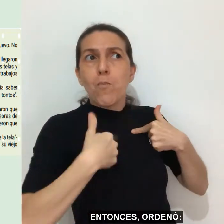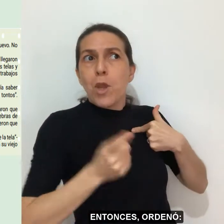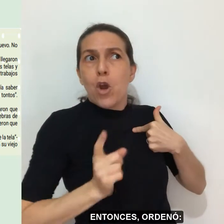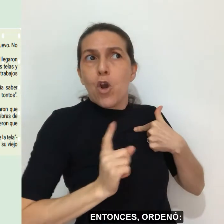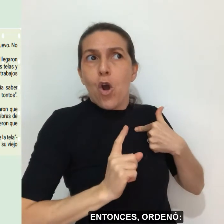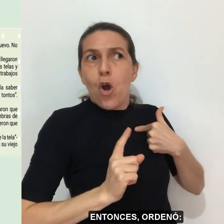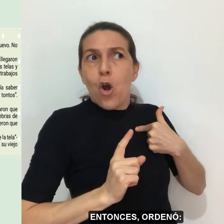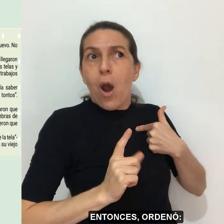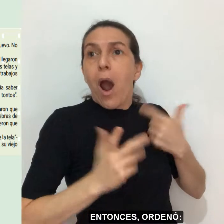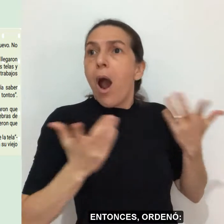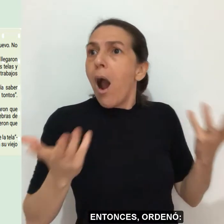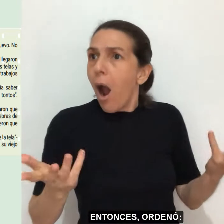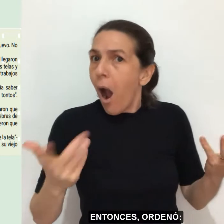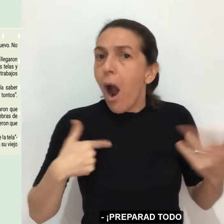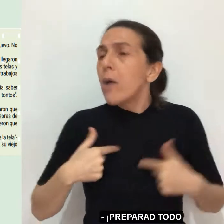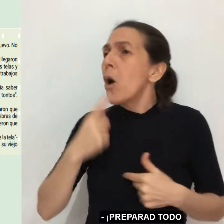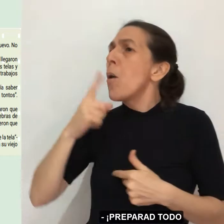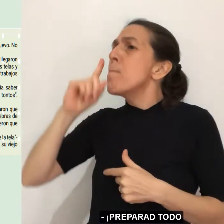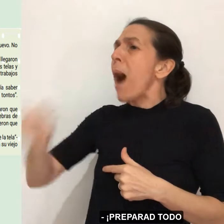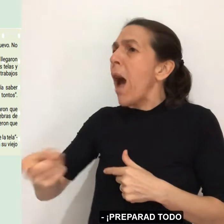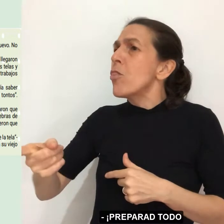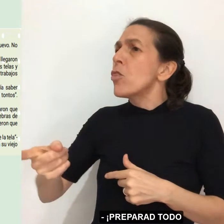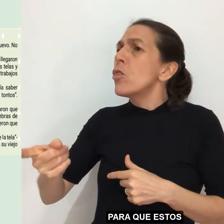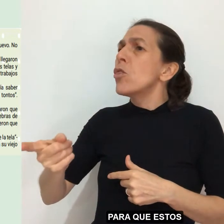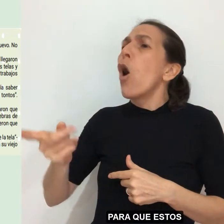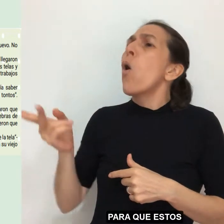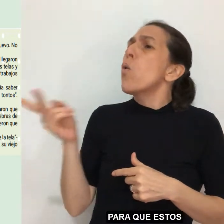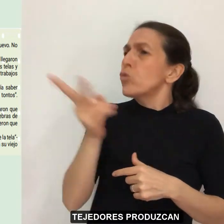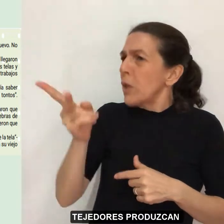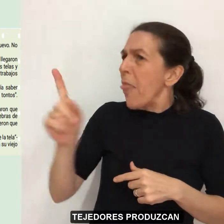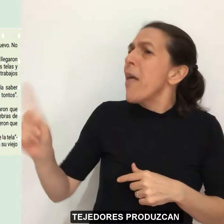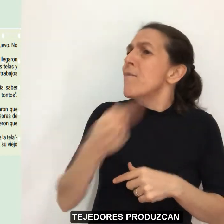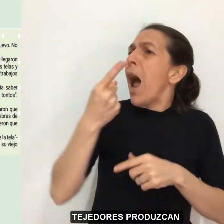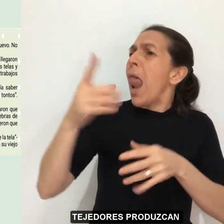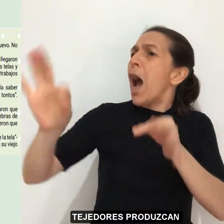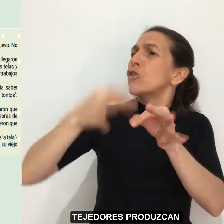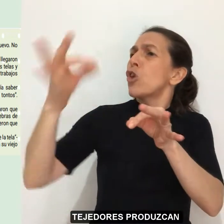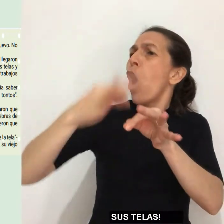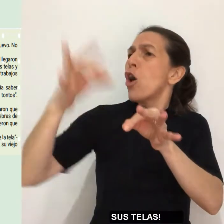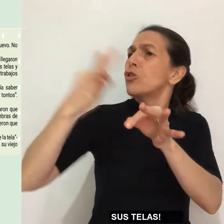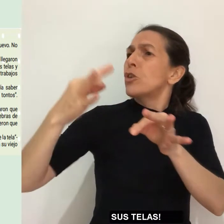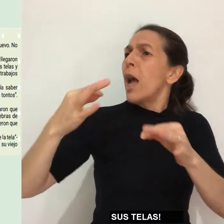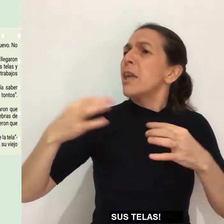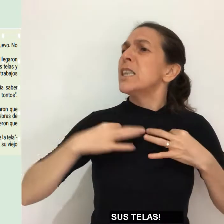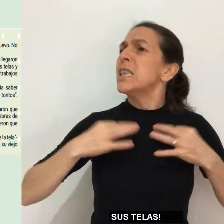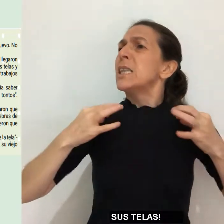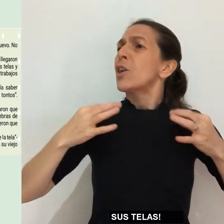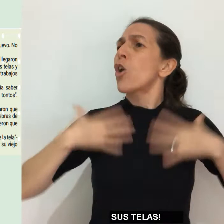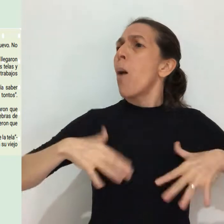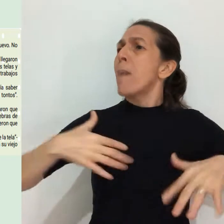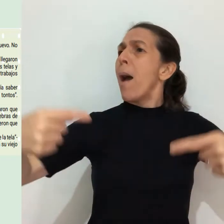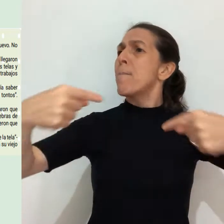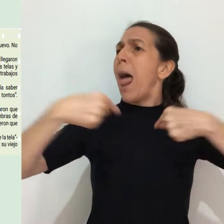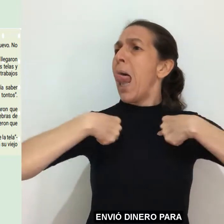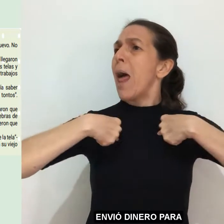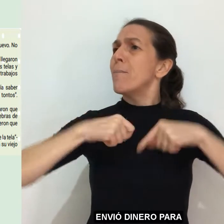ordenó, preparad todo para que estos tejedores produzcan sus telas. Envió